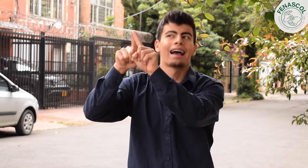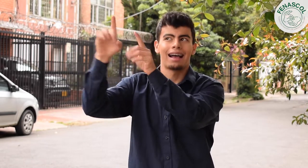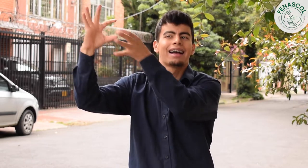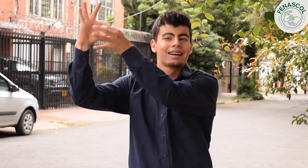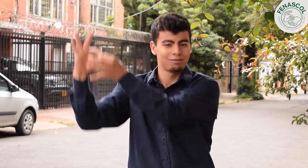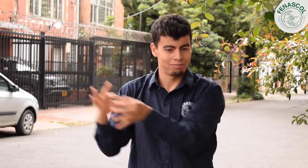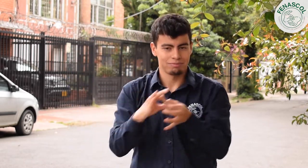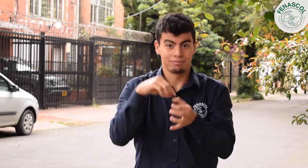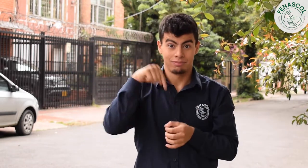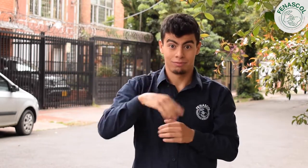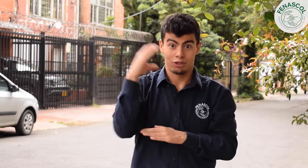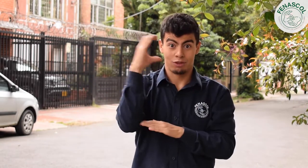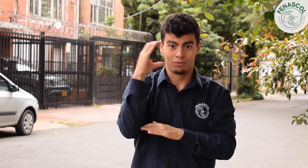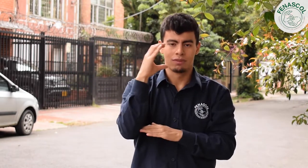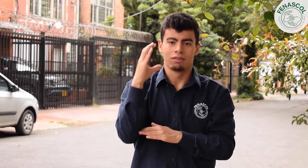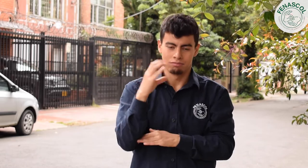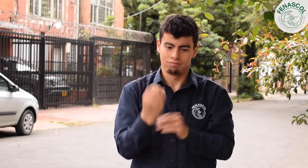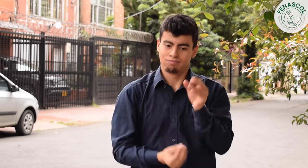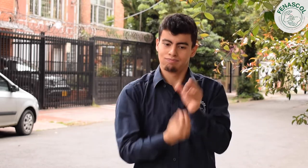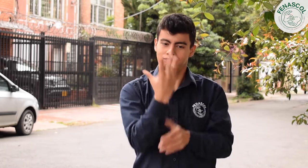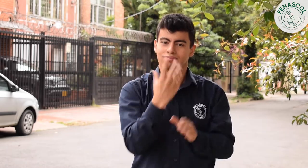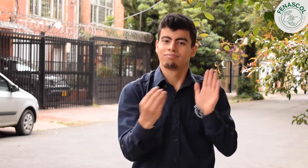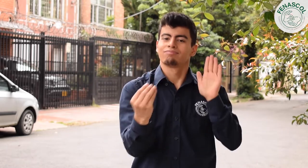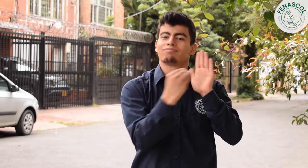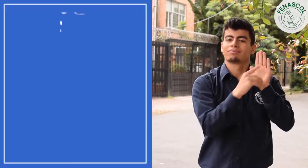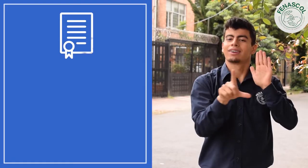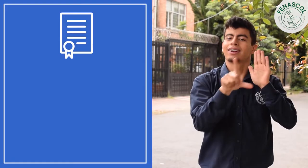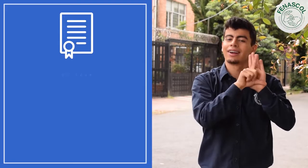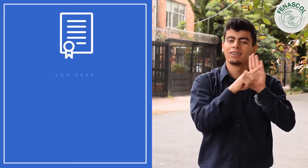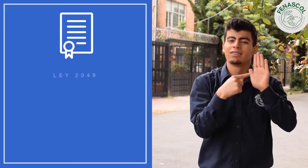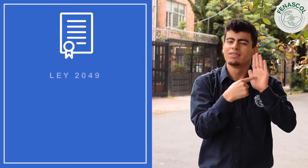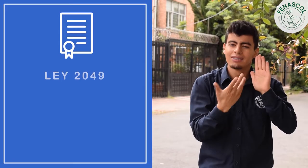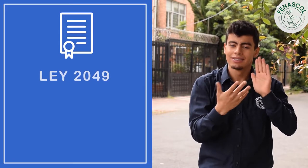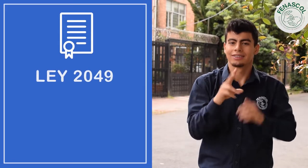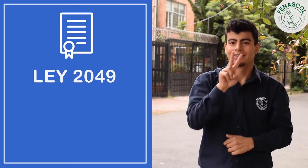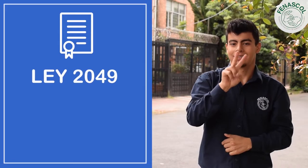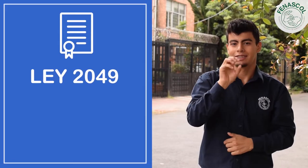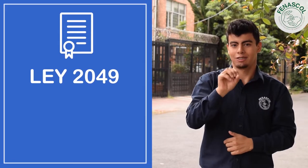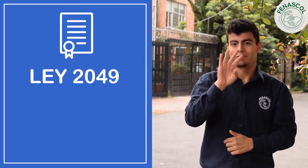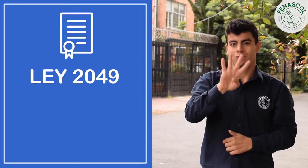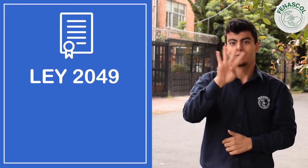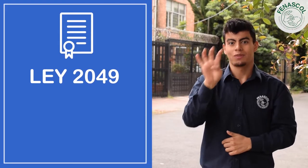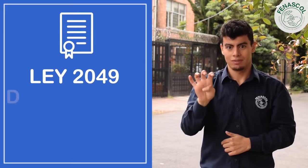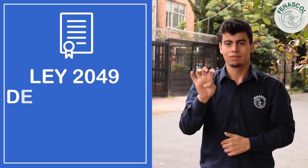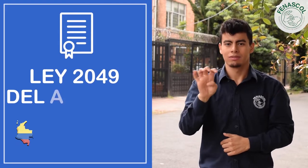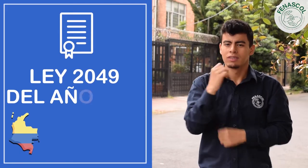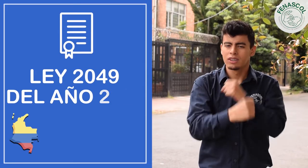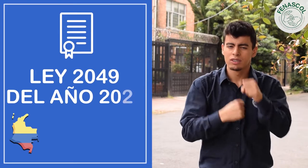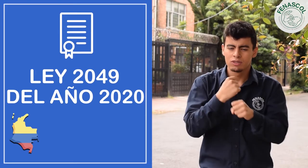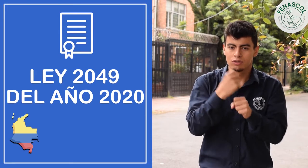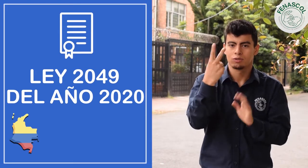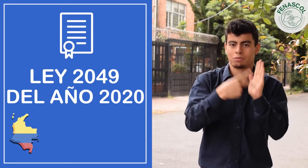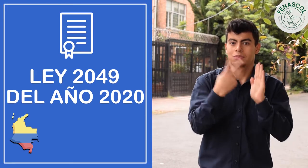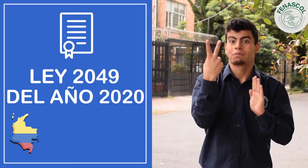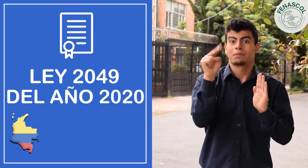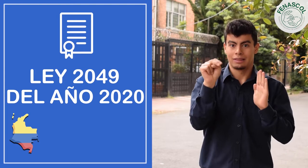Uniéndose a esto, Colombia expide la Ley 2049 del año 2020, en donde